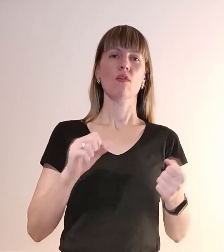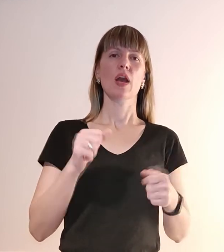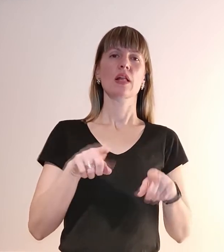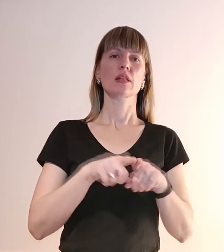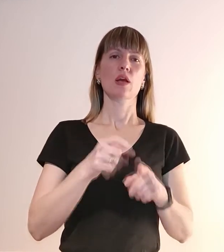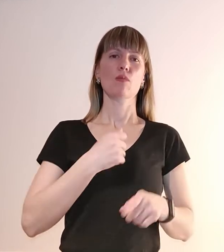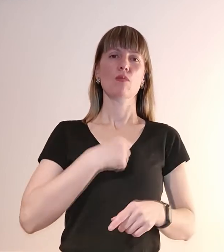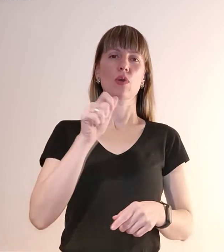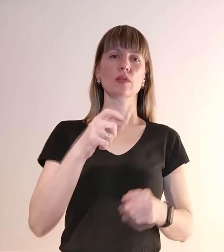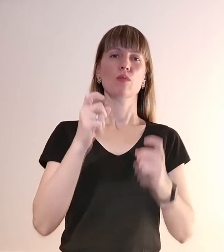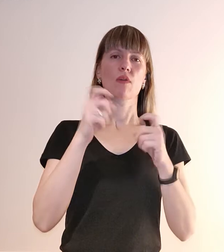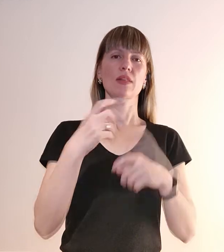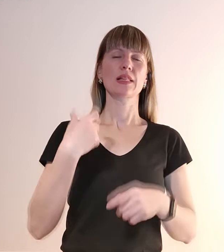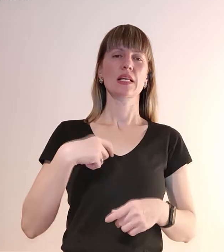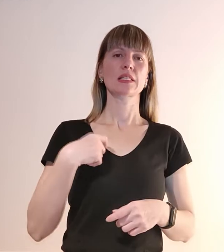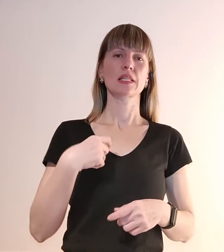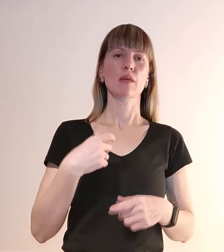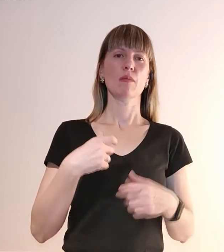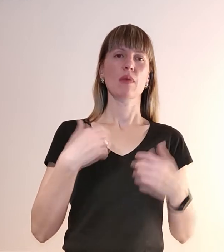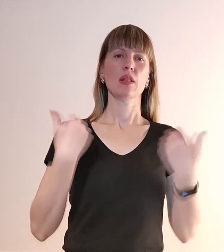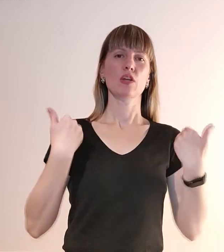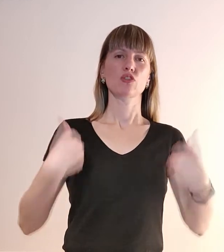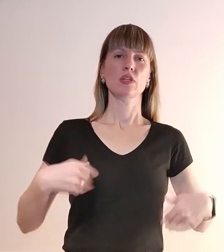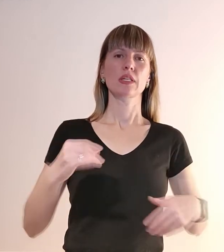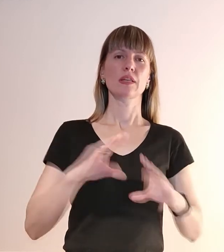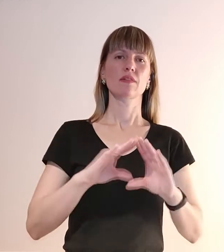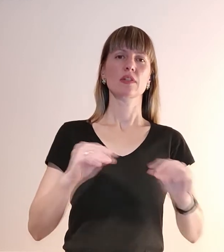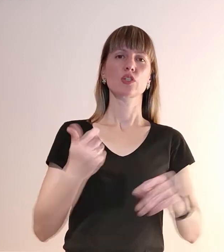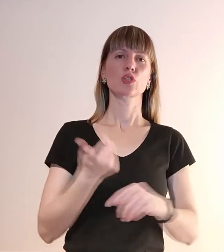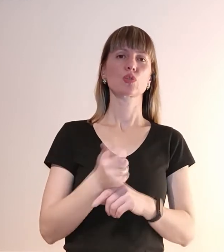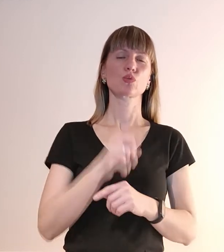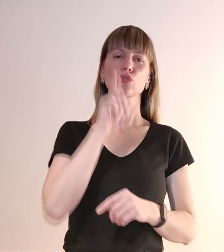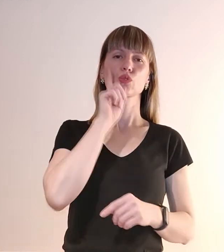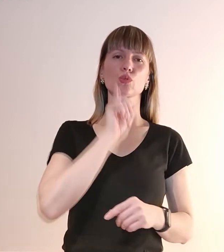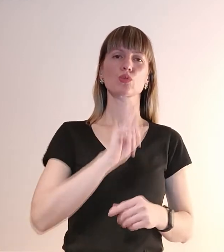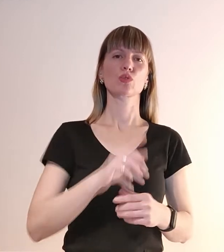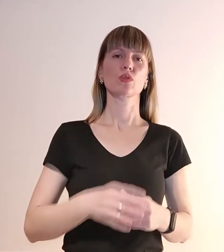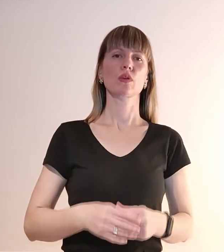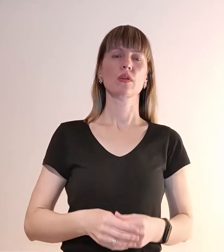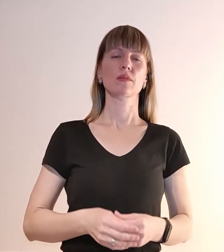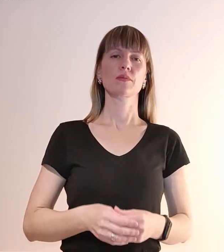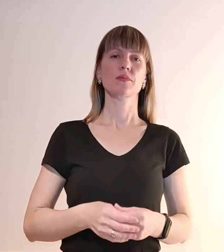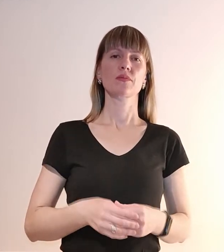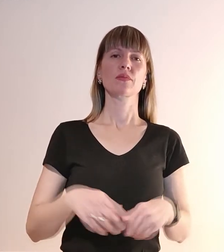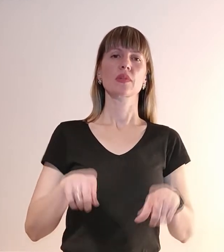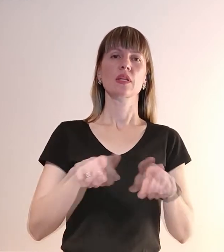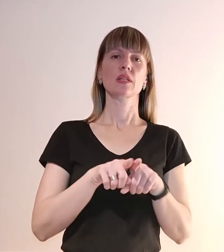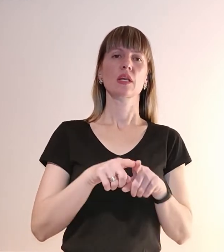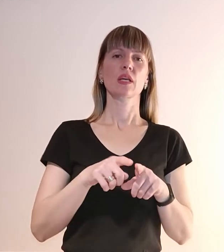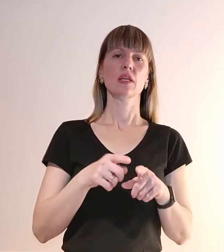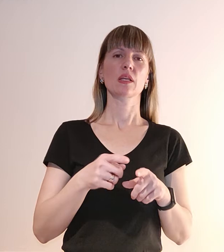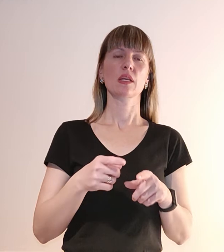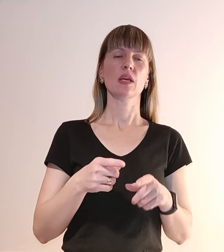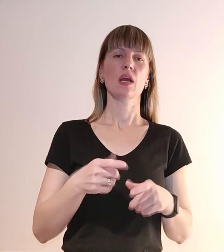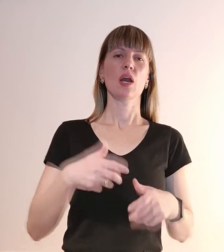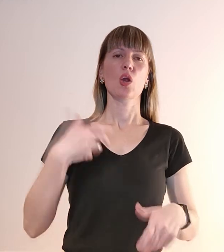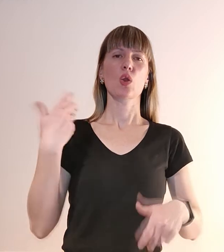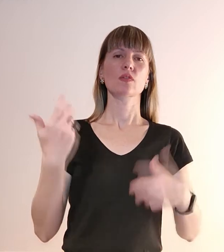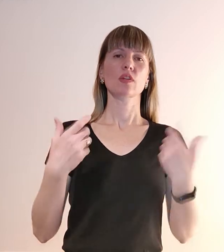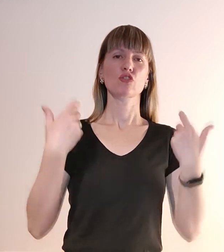повісив на себе це на жилет і все, і це дуже зручно. Ось такі розвантажувальні жилети. Шиєте